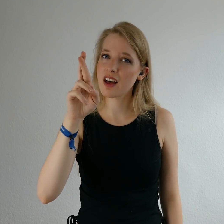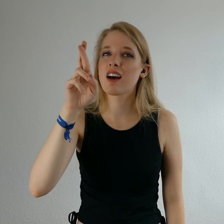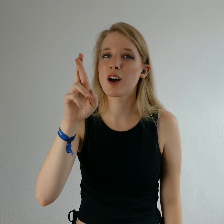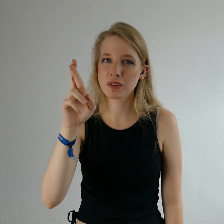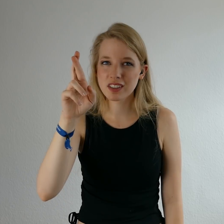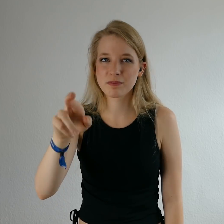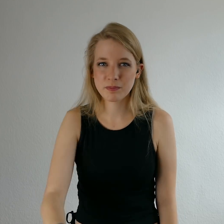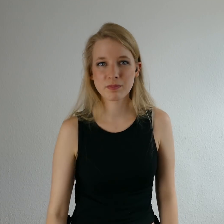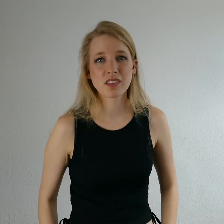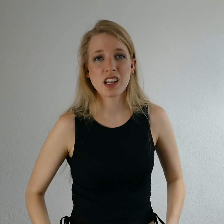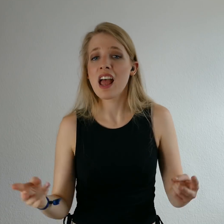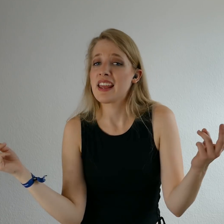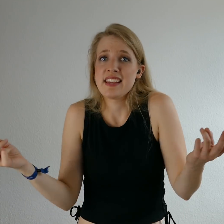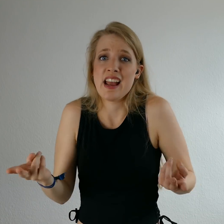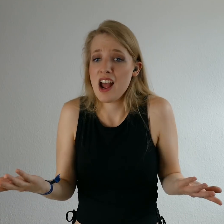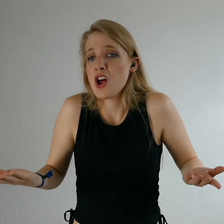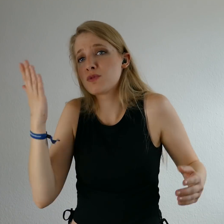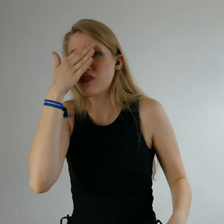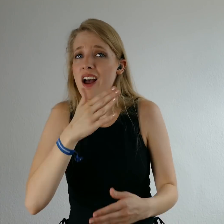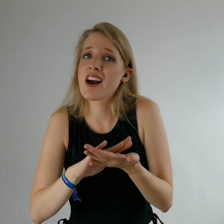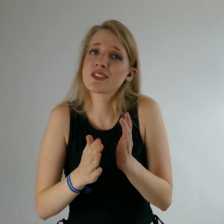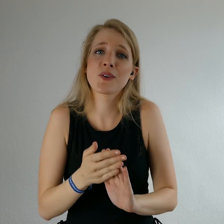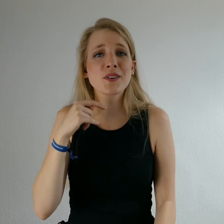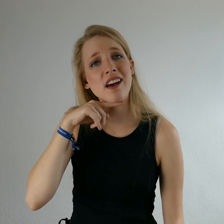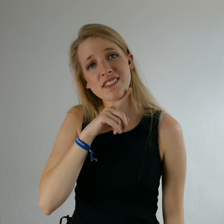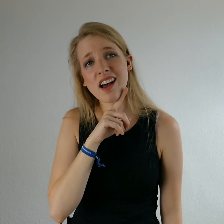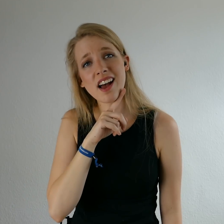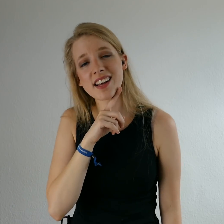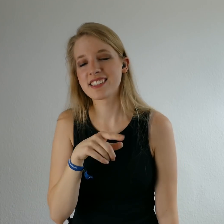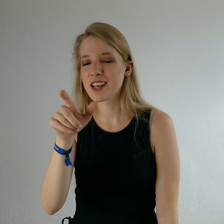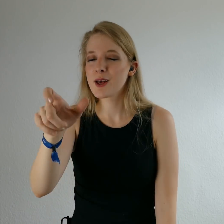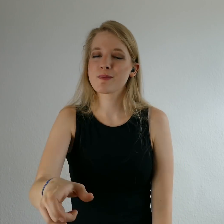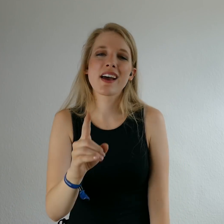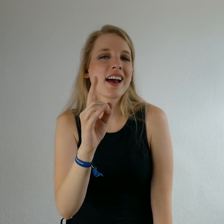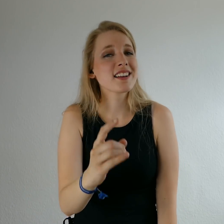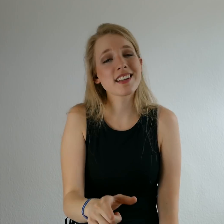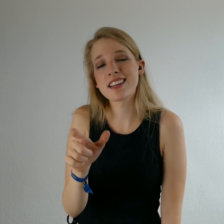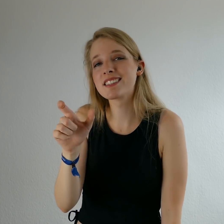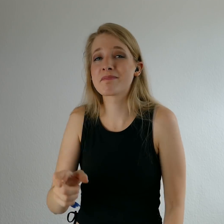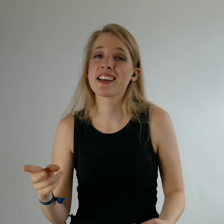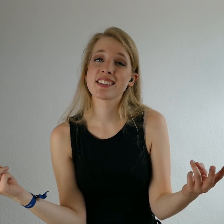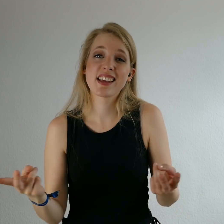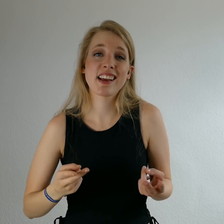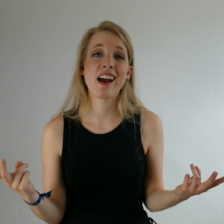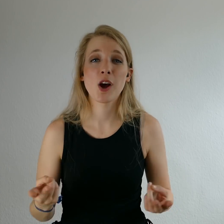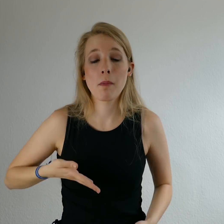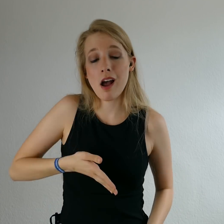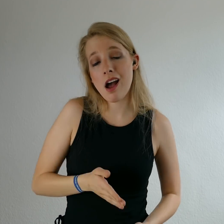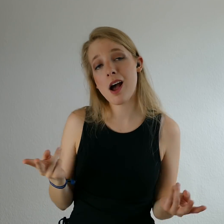habe Egal ob schwarz oder weiß Mensch ist Mensch Egal ob arm